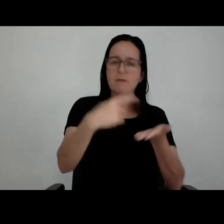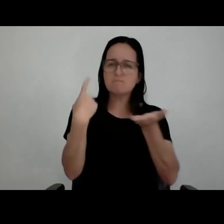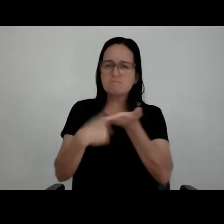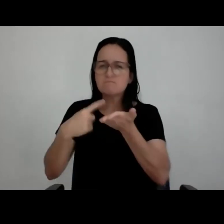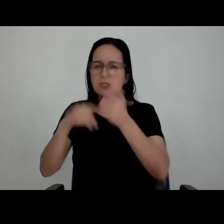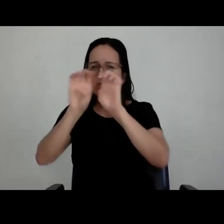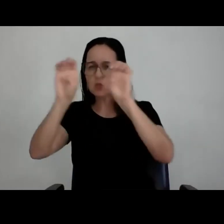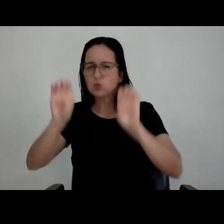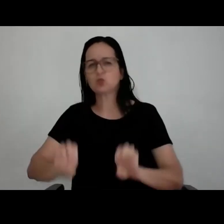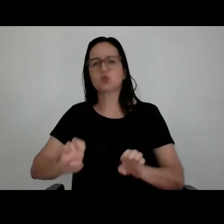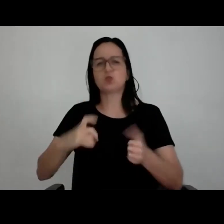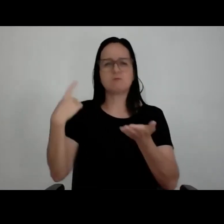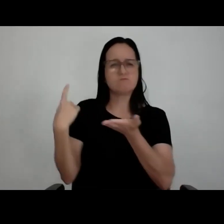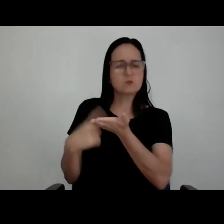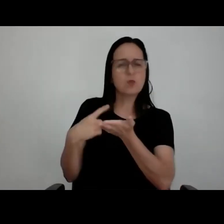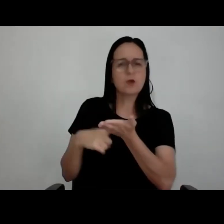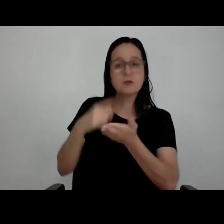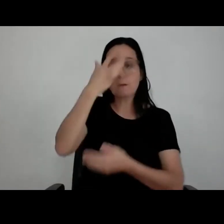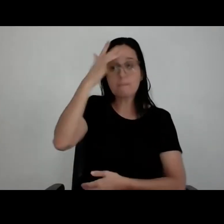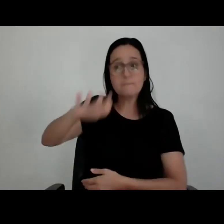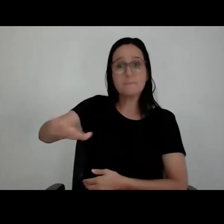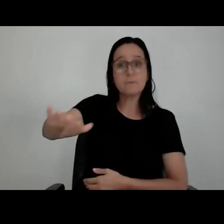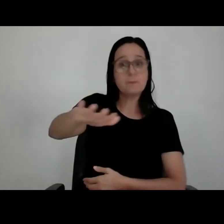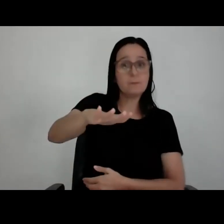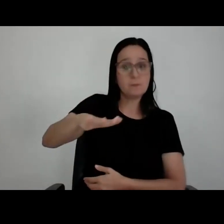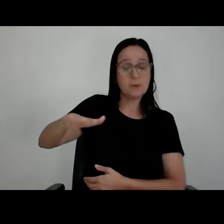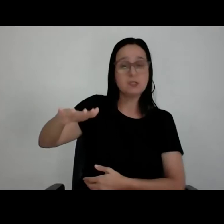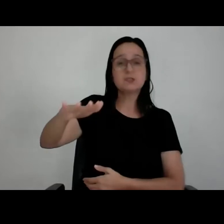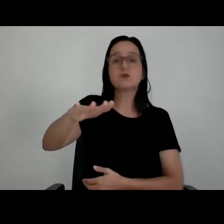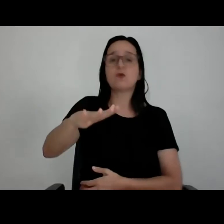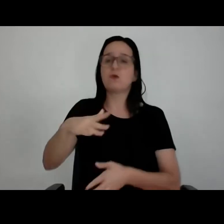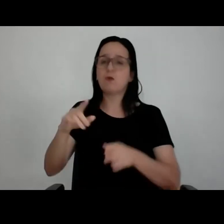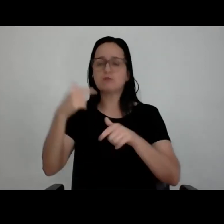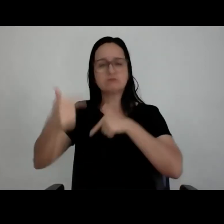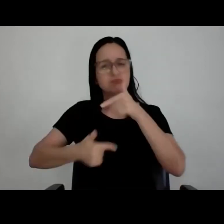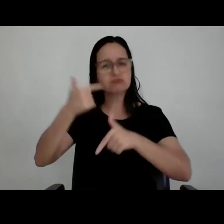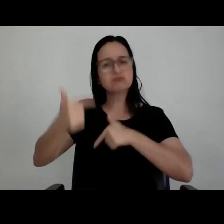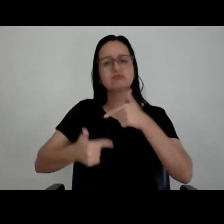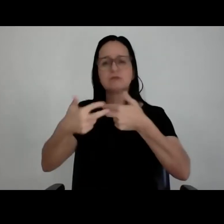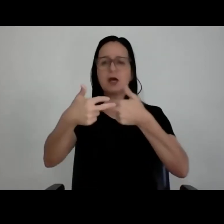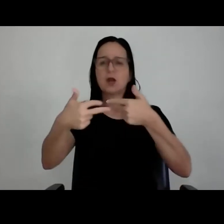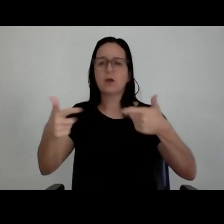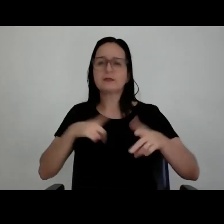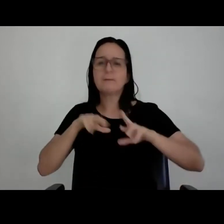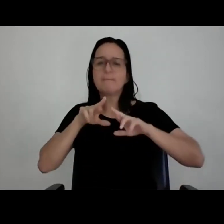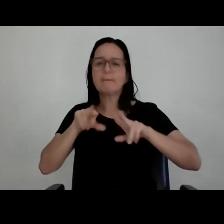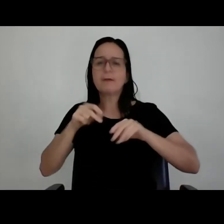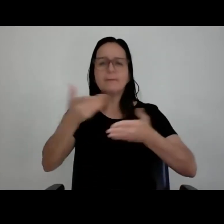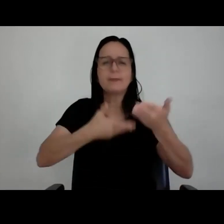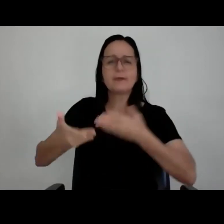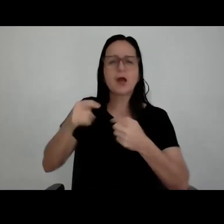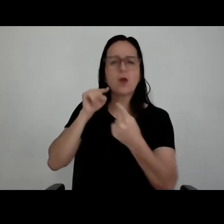o comprometimento com o público-alvo que você quer atender, com as funções, com o atendimento, isso está tudo junto com a arte.